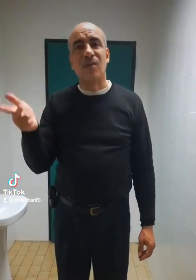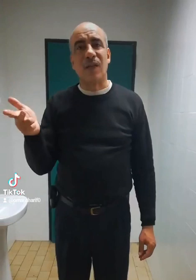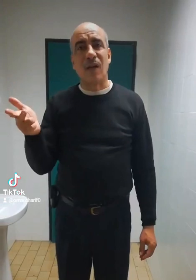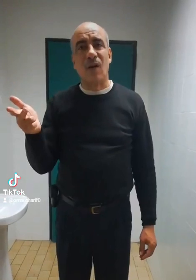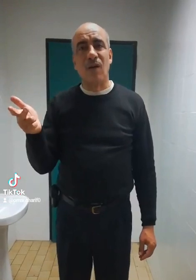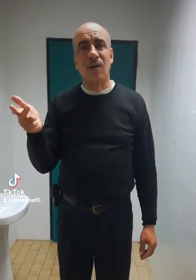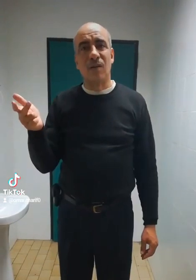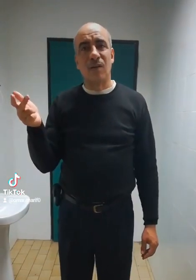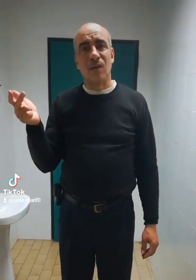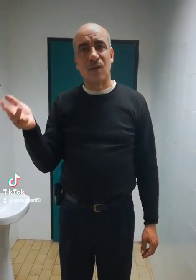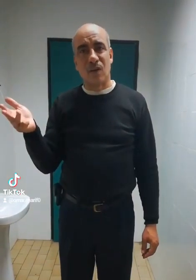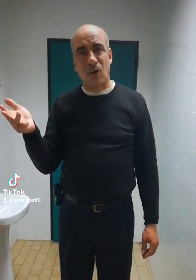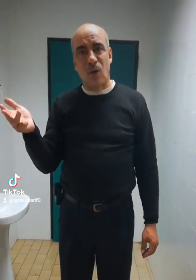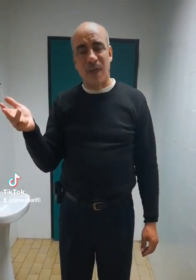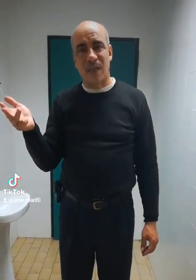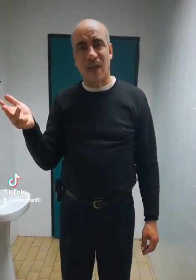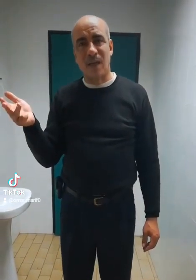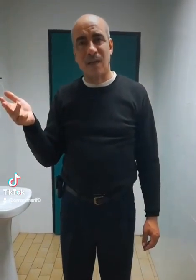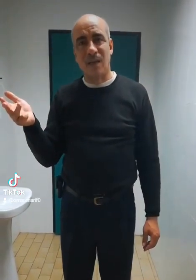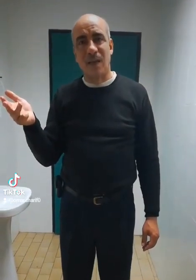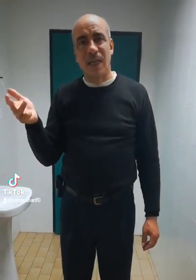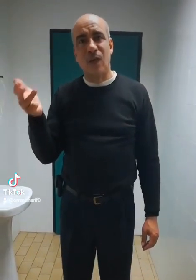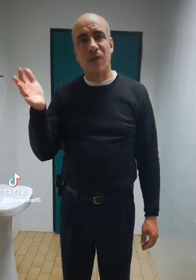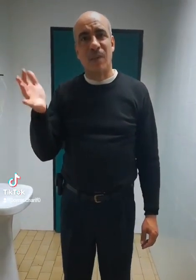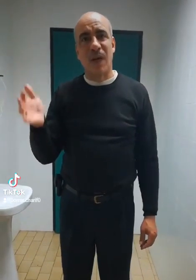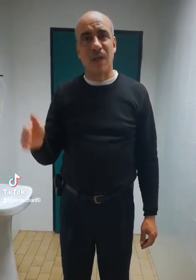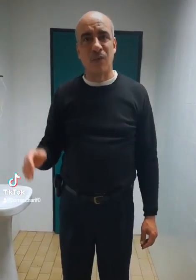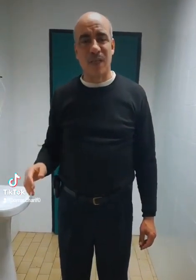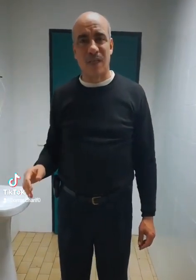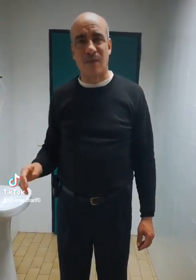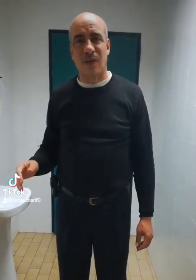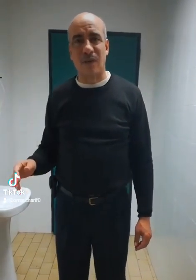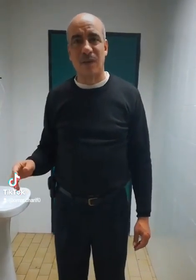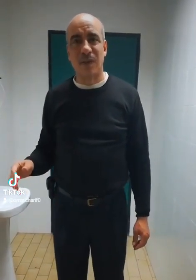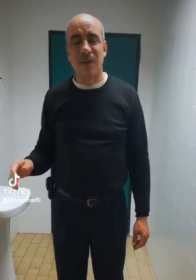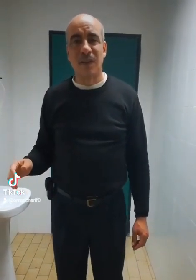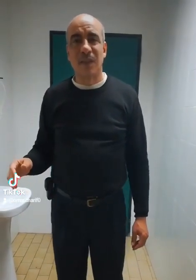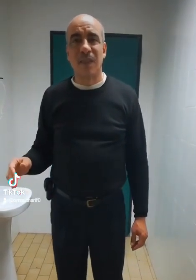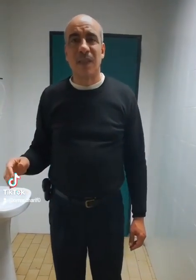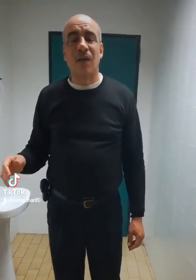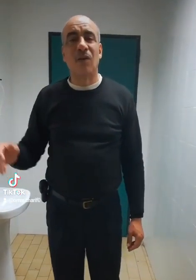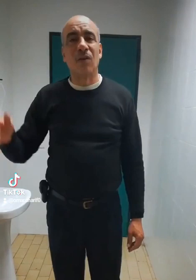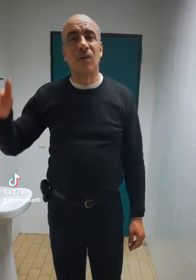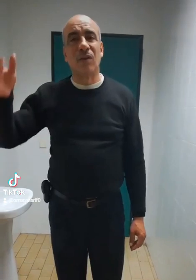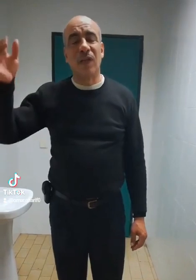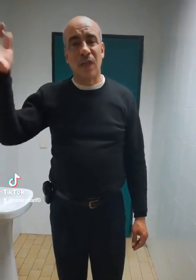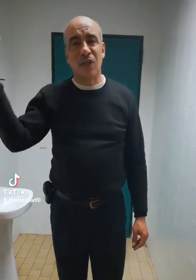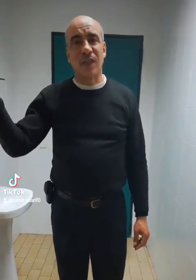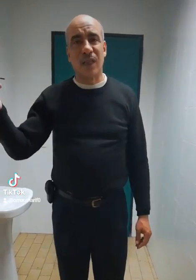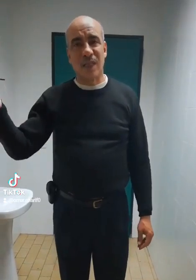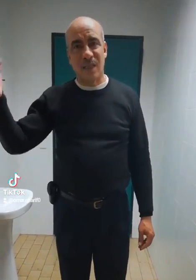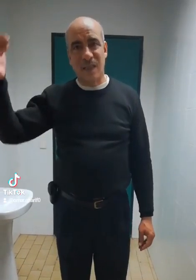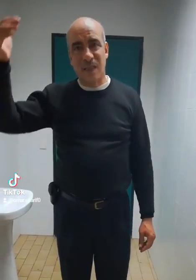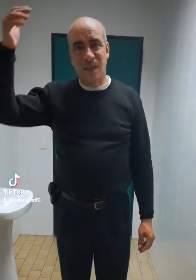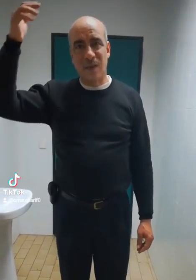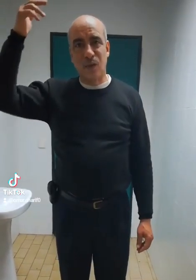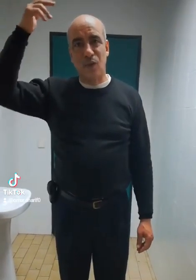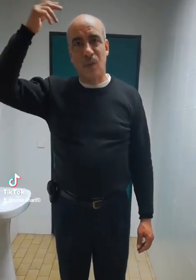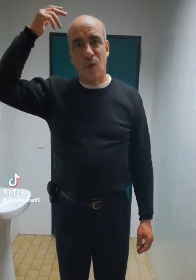son école, son centre commercial et le séparer de ses enfants. Alors l'Algérie a essayé de me